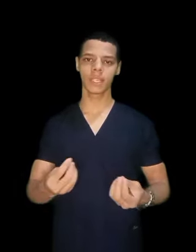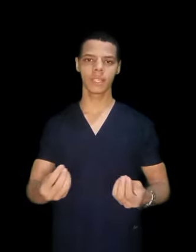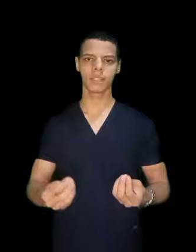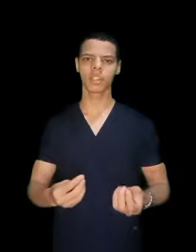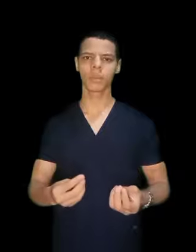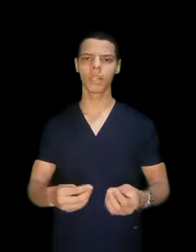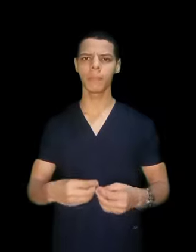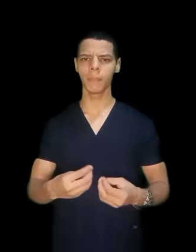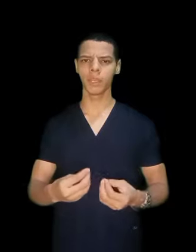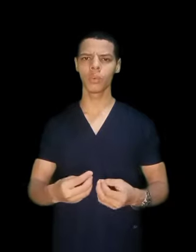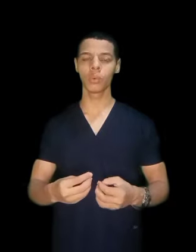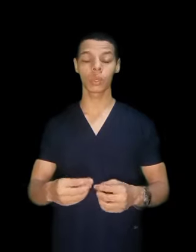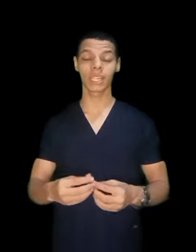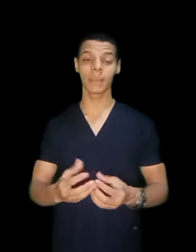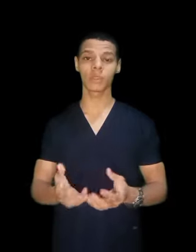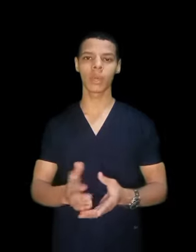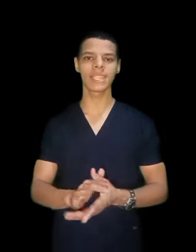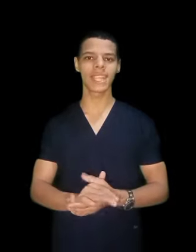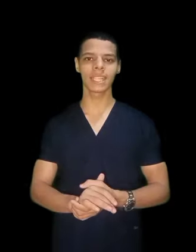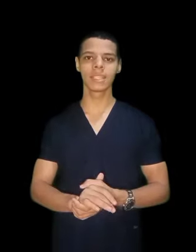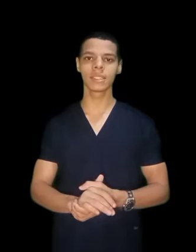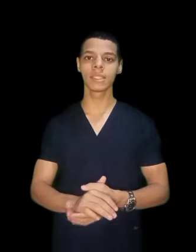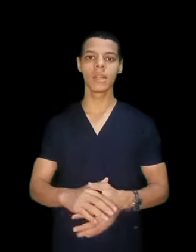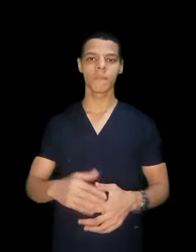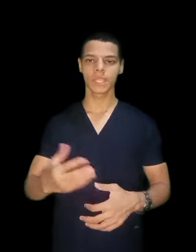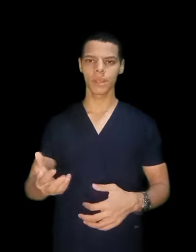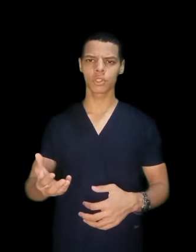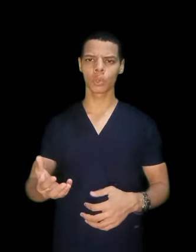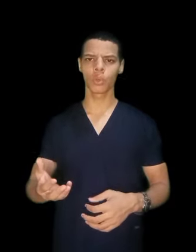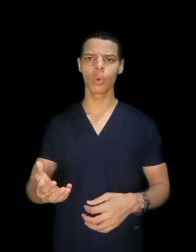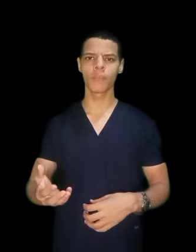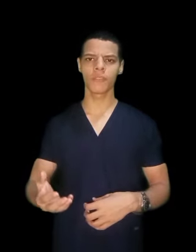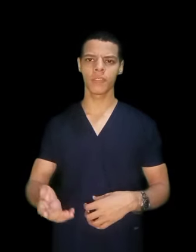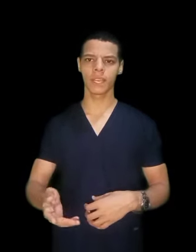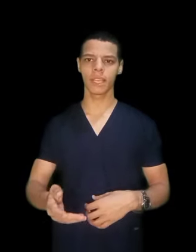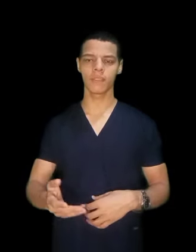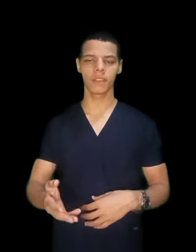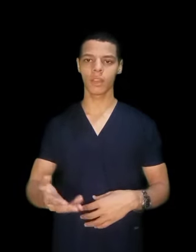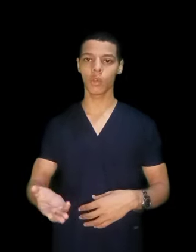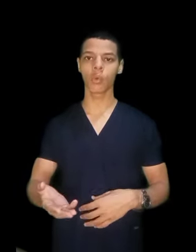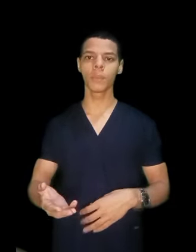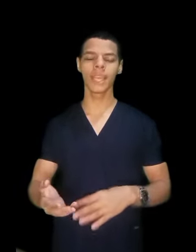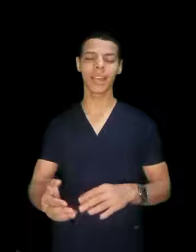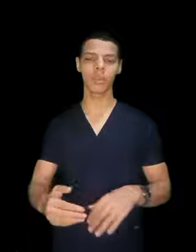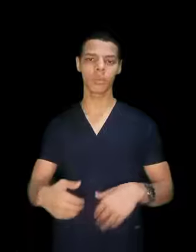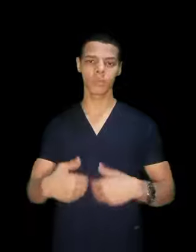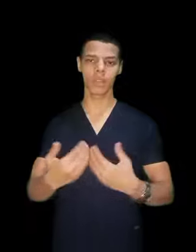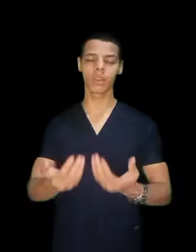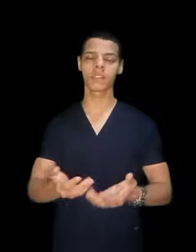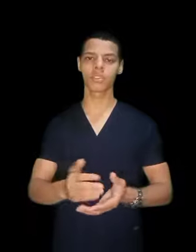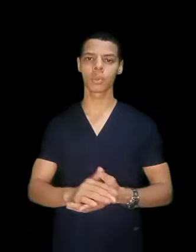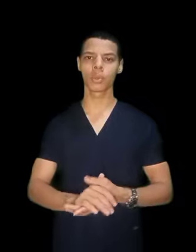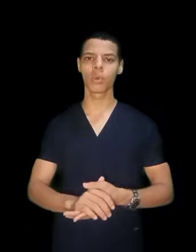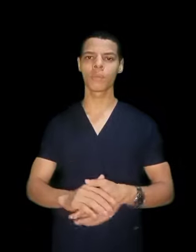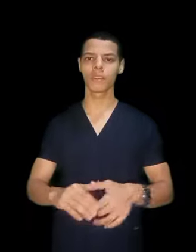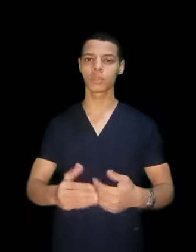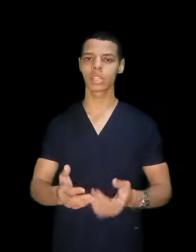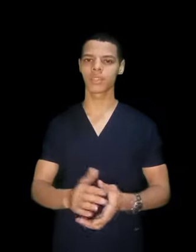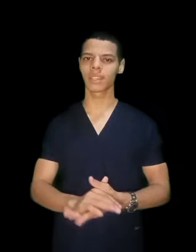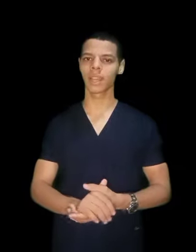التنريد بيعملوا مرتبات كويسة جدا سواء شغلهم في الحكومي او بالاضافة ان شغلهم في المستشفيات